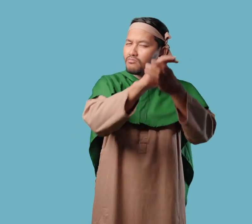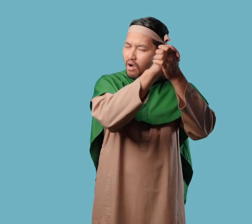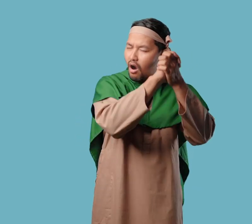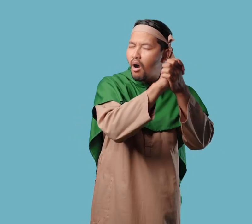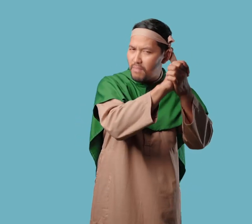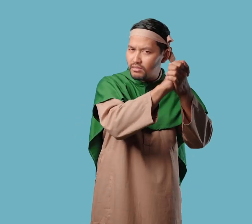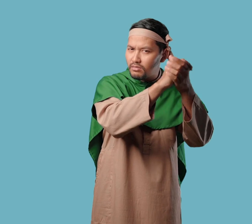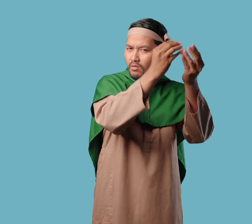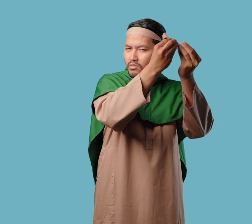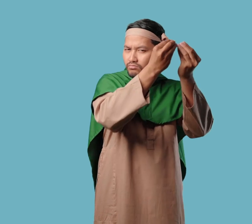para sahabat